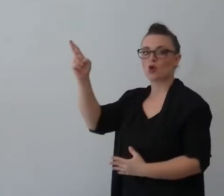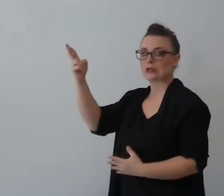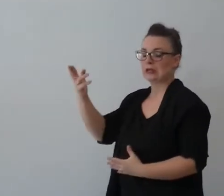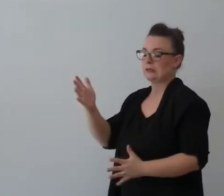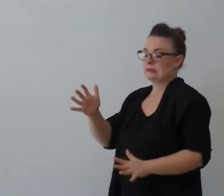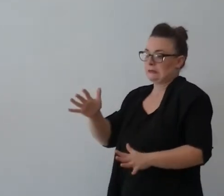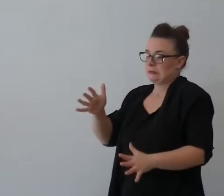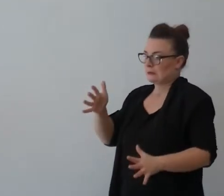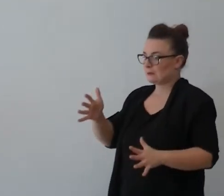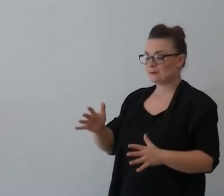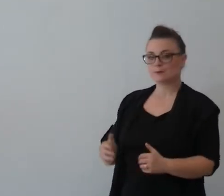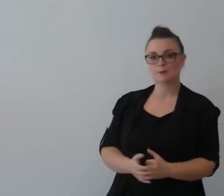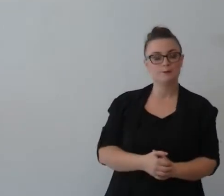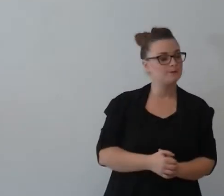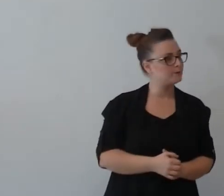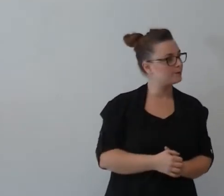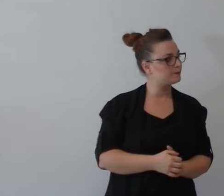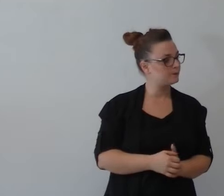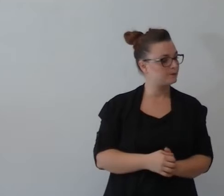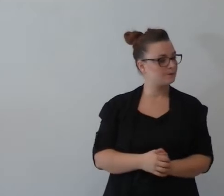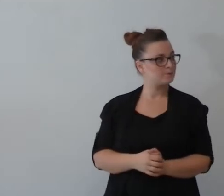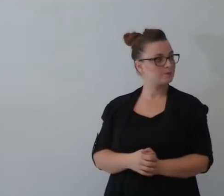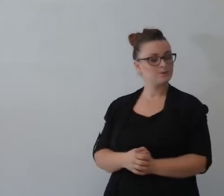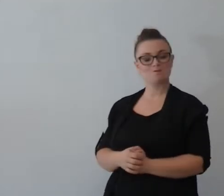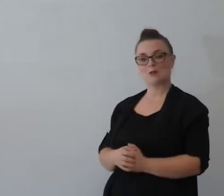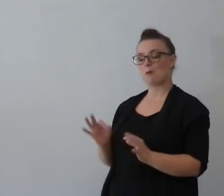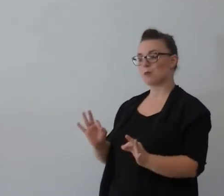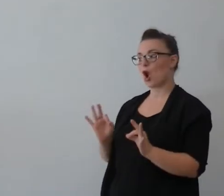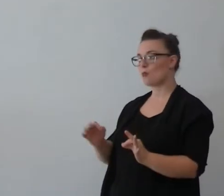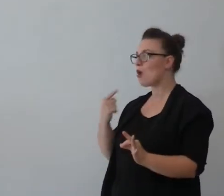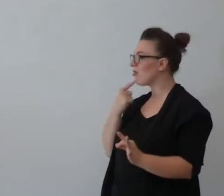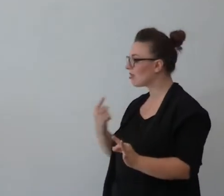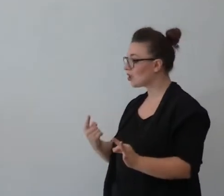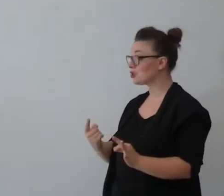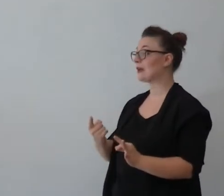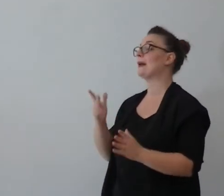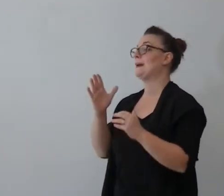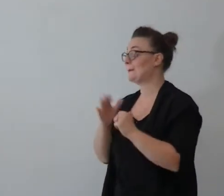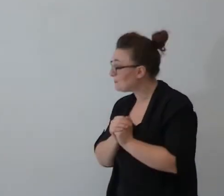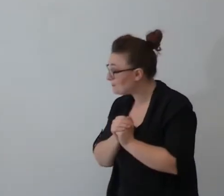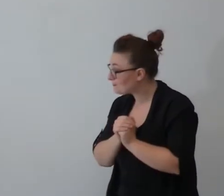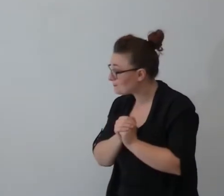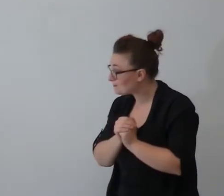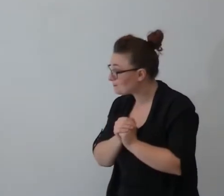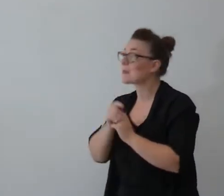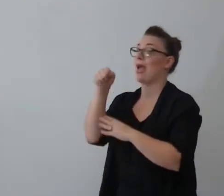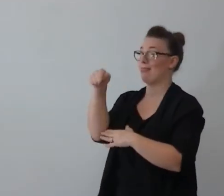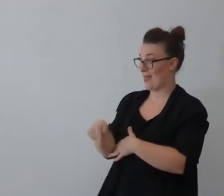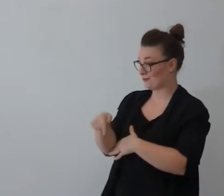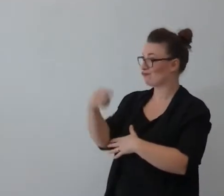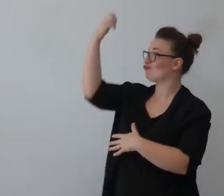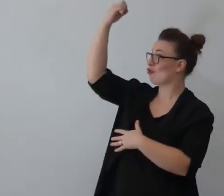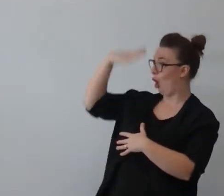Naomi a è questo senti fatti una bella